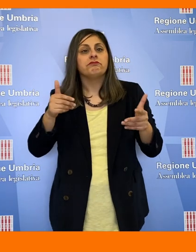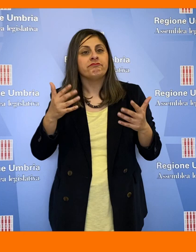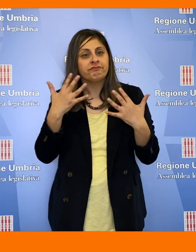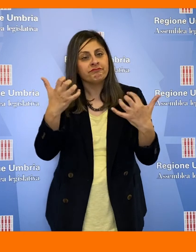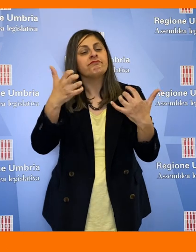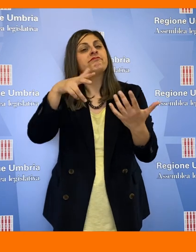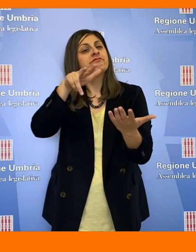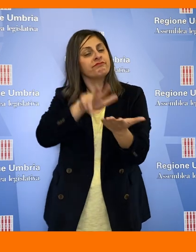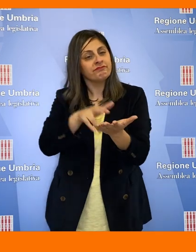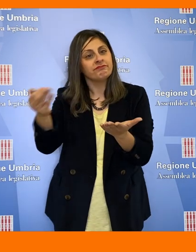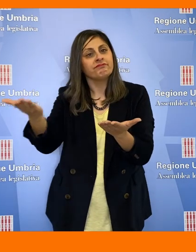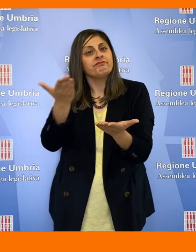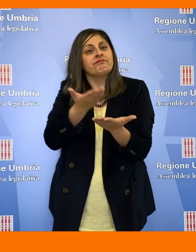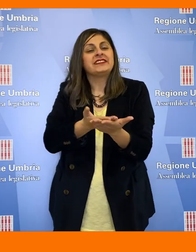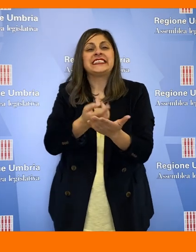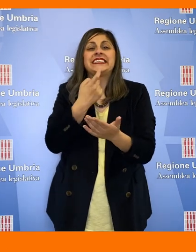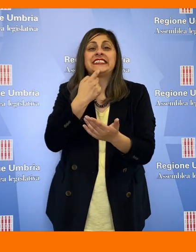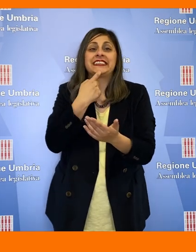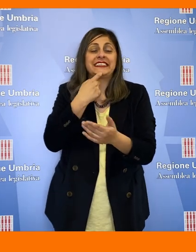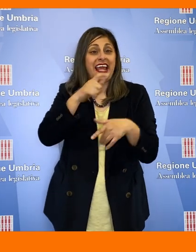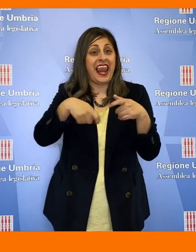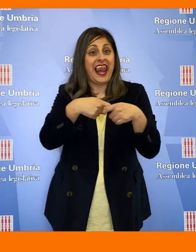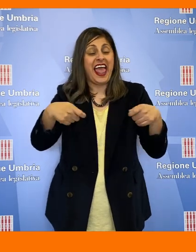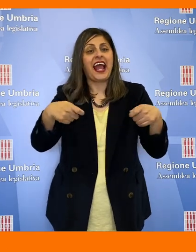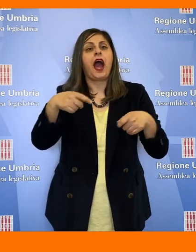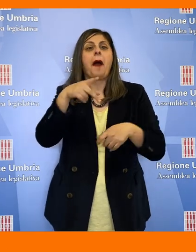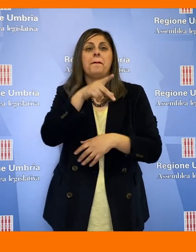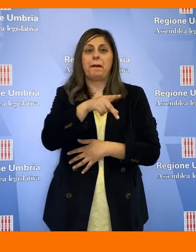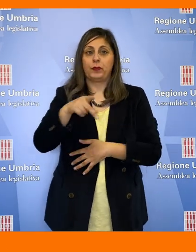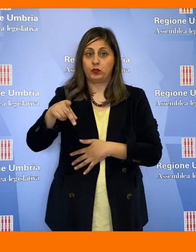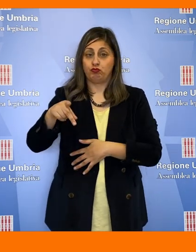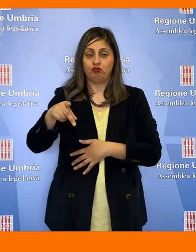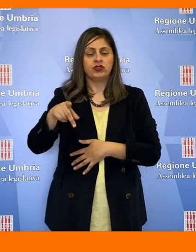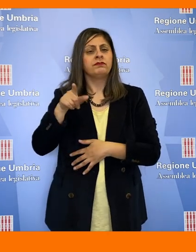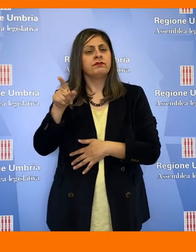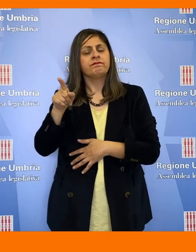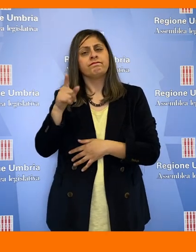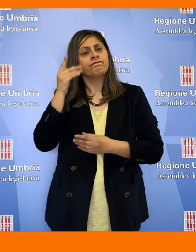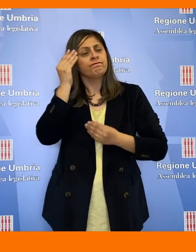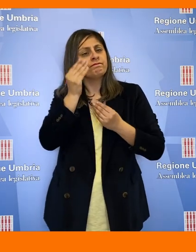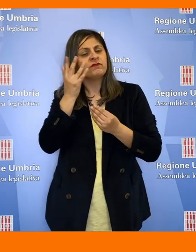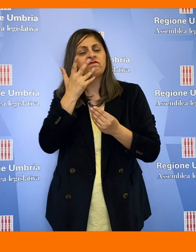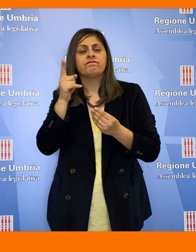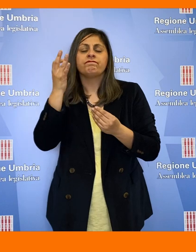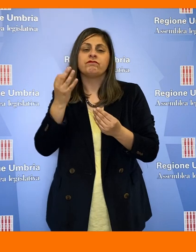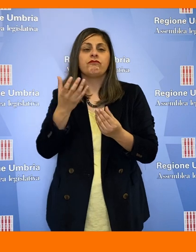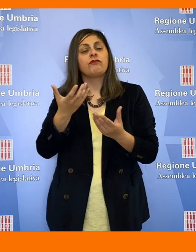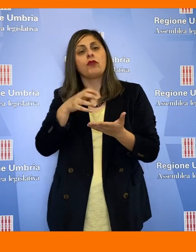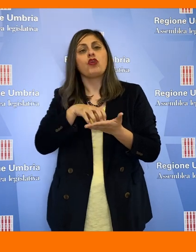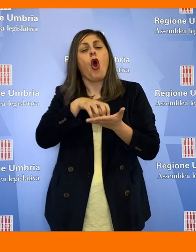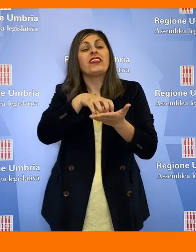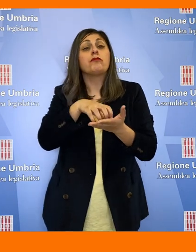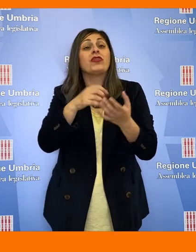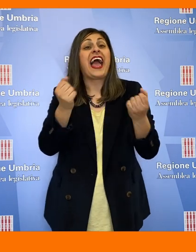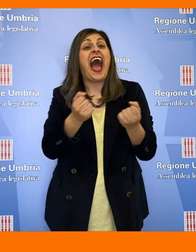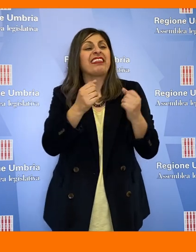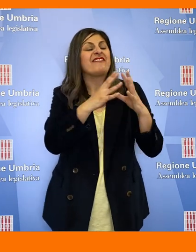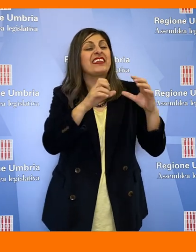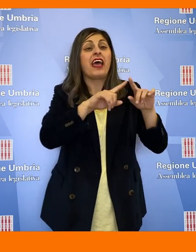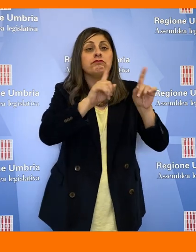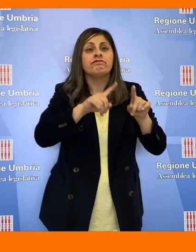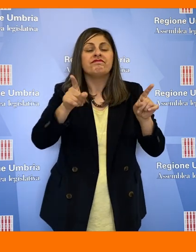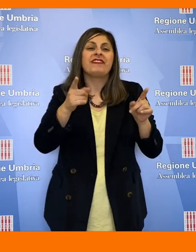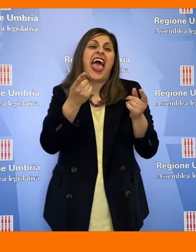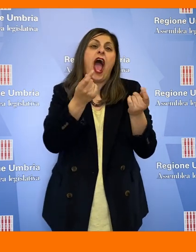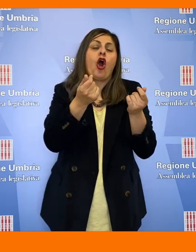mozione presentata dal consigliere regionale della Lega Francesca Peppucci che prevede contributi alle attività economiche svolte nei